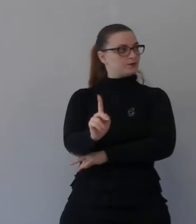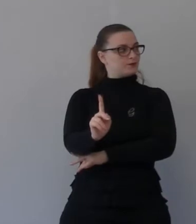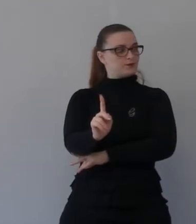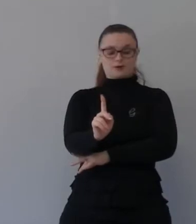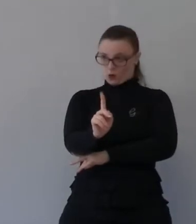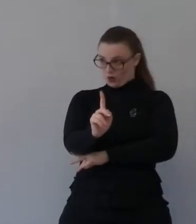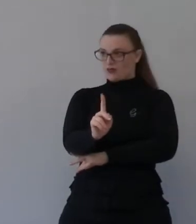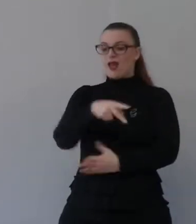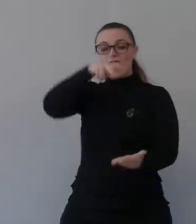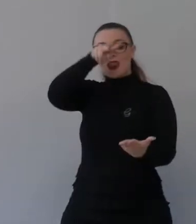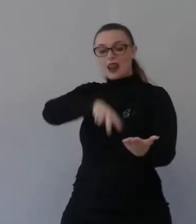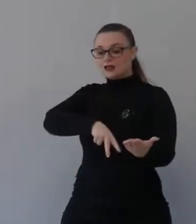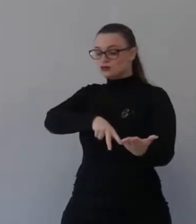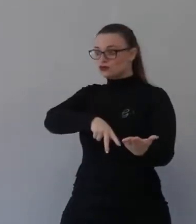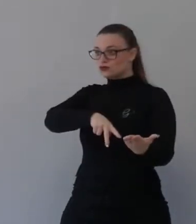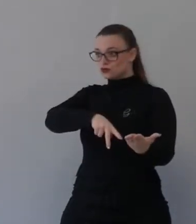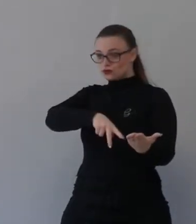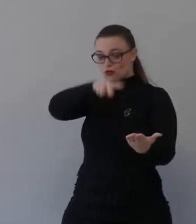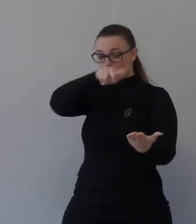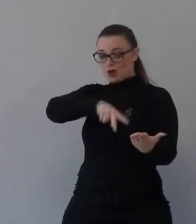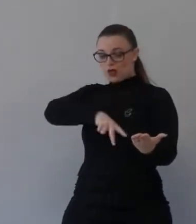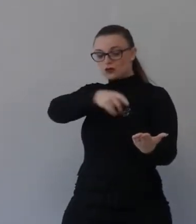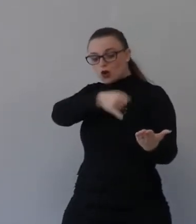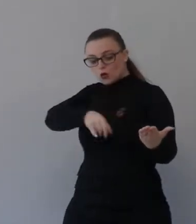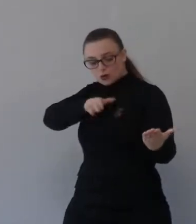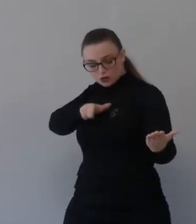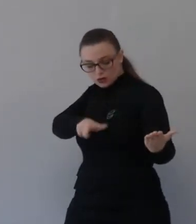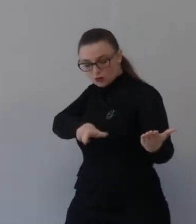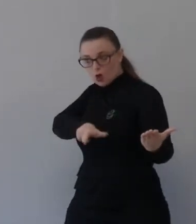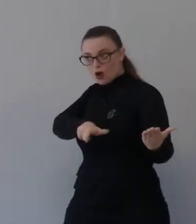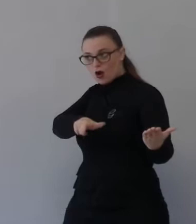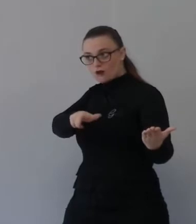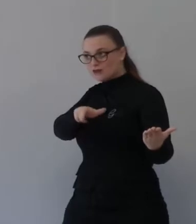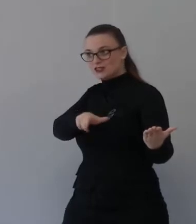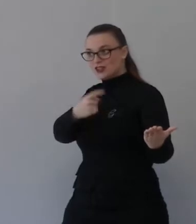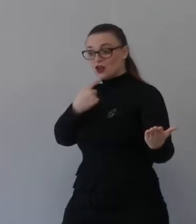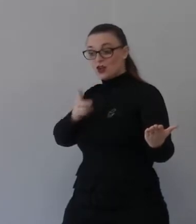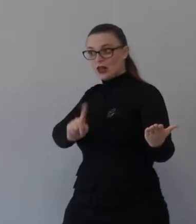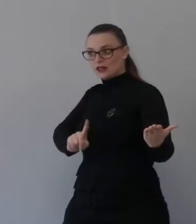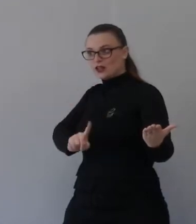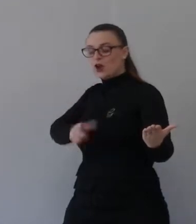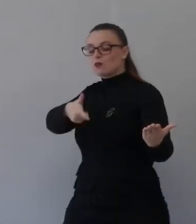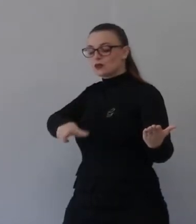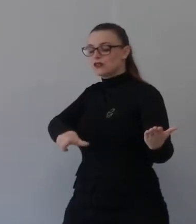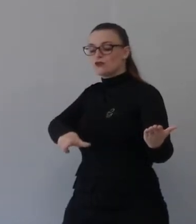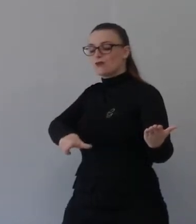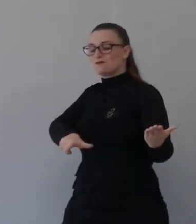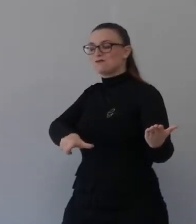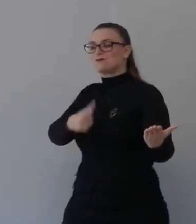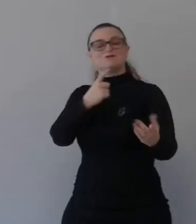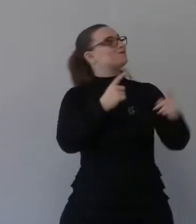della profezia. L'ultima parte della profezia è quella tremenda. È quella dove c'è un giorno di vendetta.